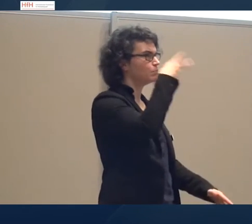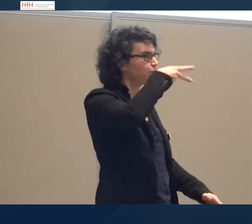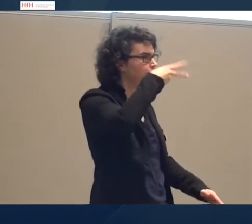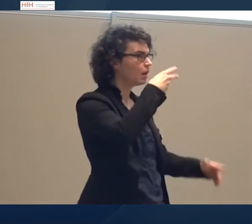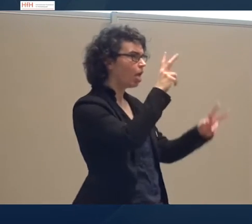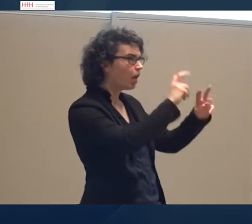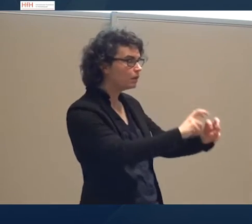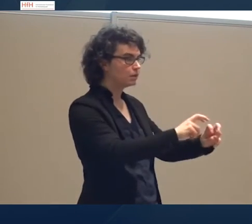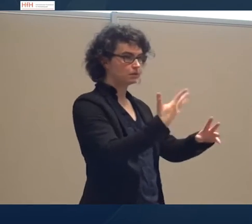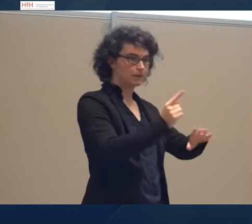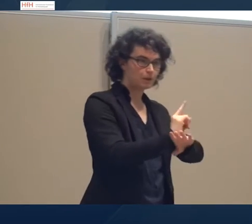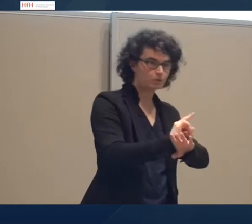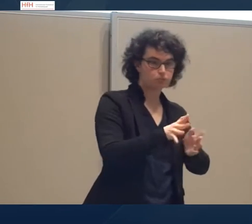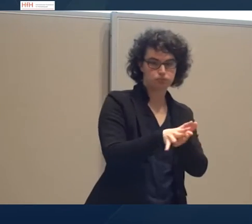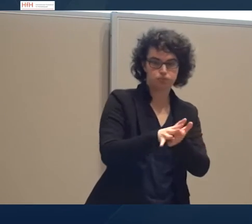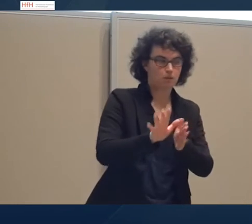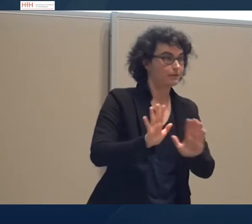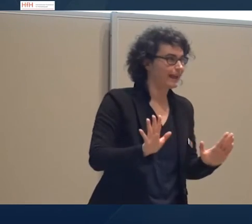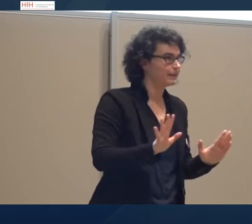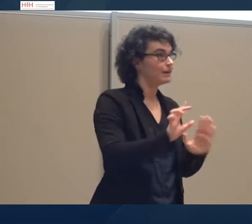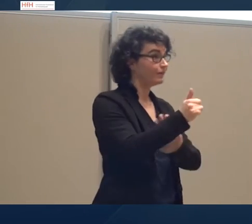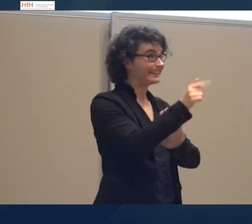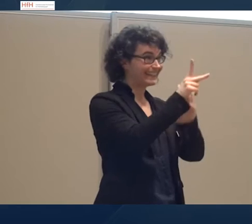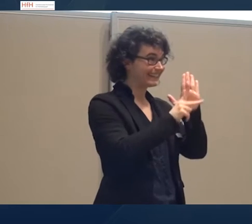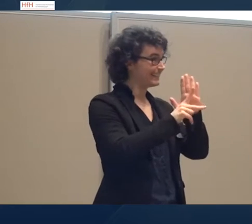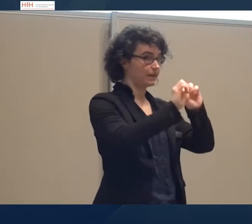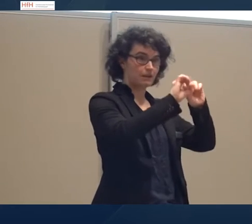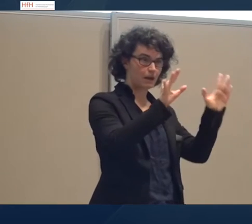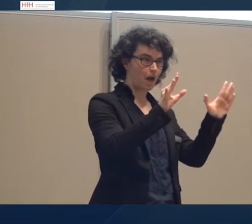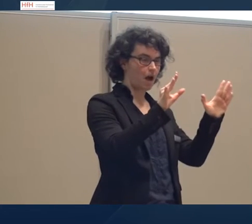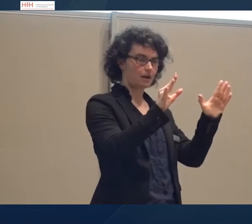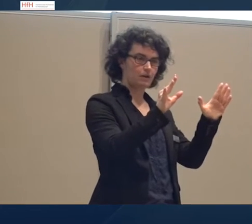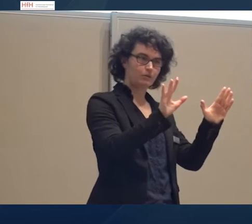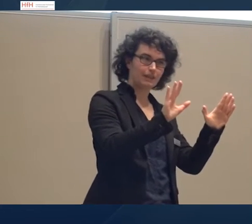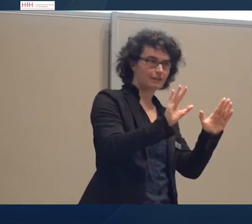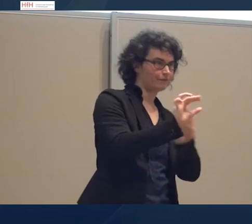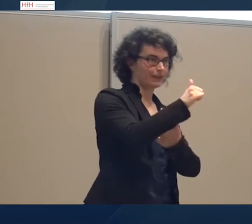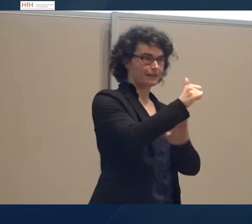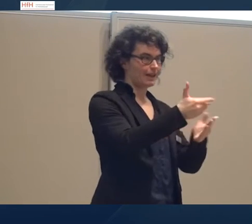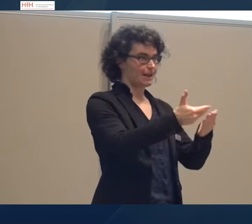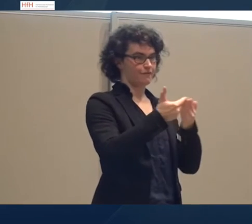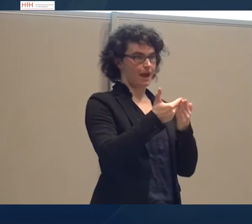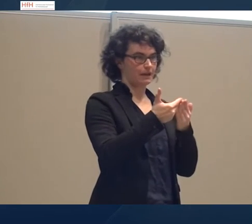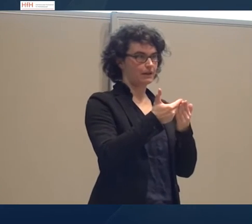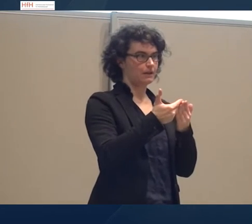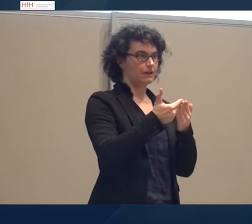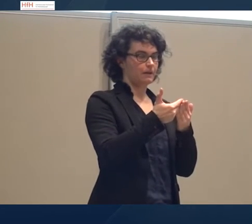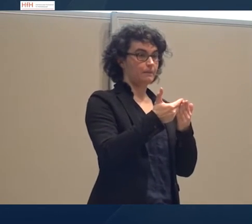Möglichkeiten diejenigen selekieren, uns besonders hilfreich erscheinen, die sowohl zuverlässig sind,